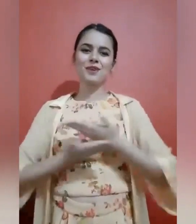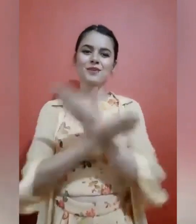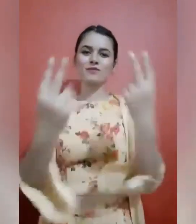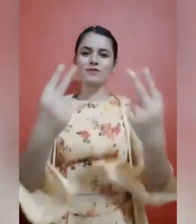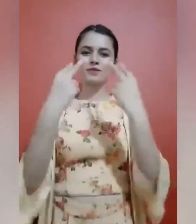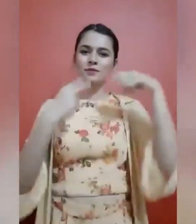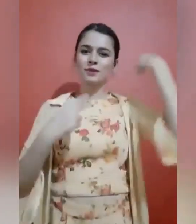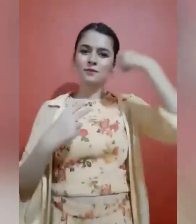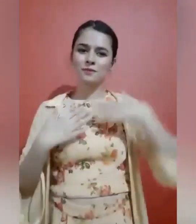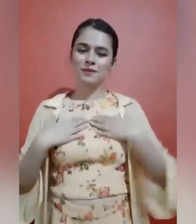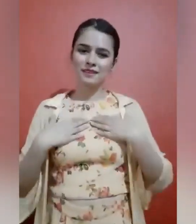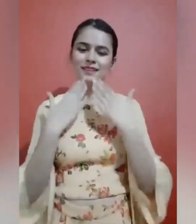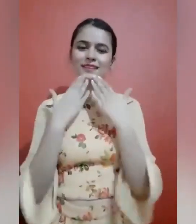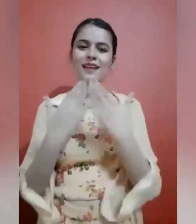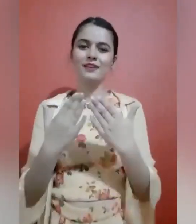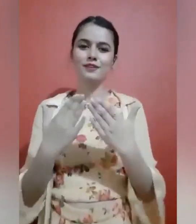के लिए आप सभी का धन्यवाद